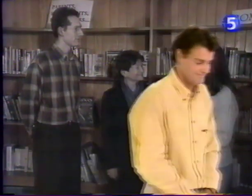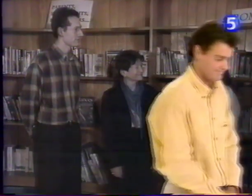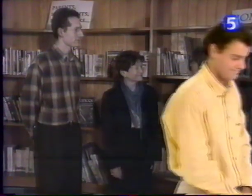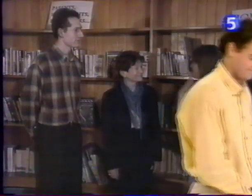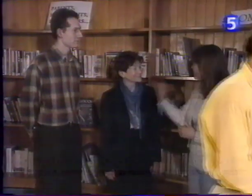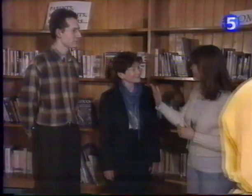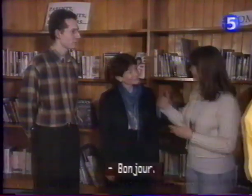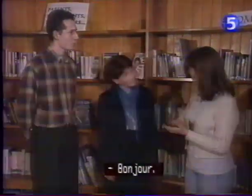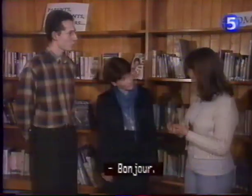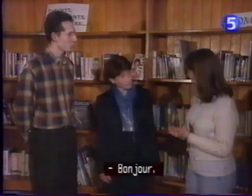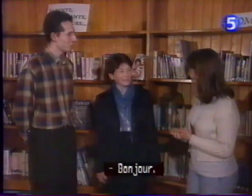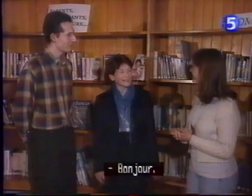Bonjour.